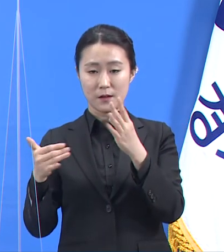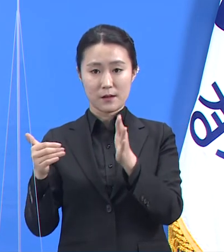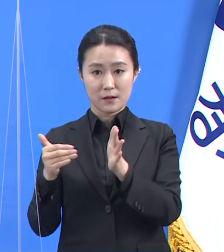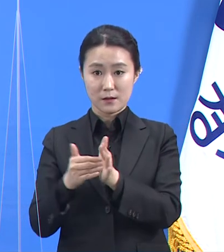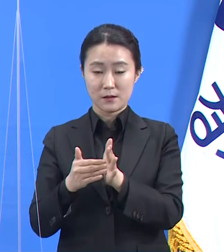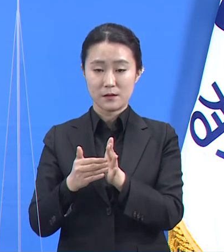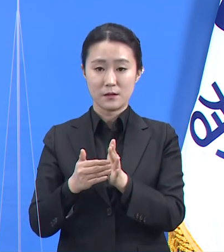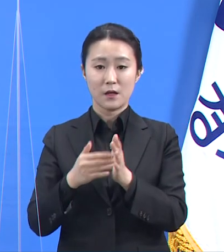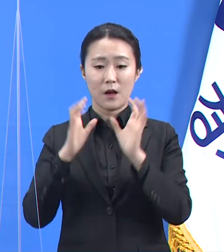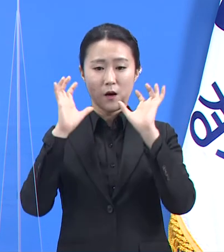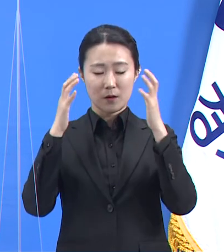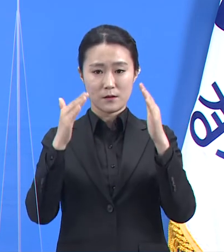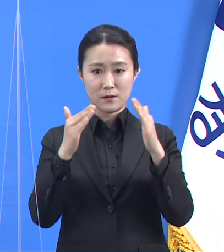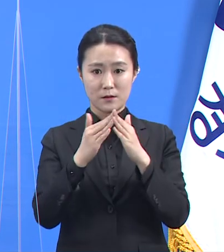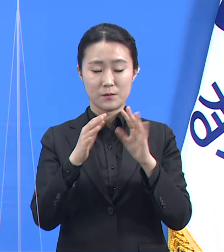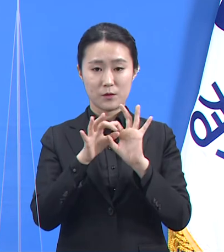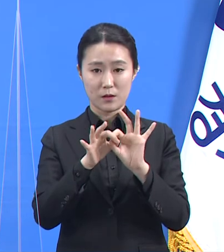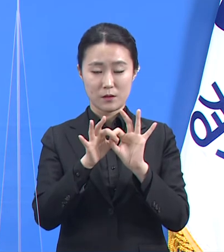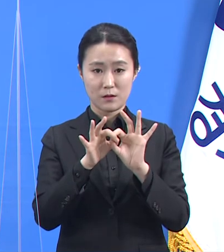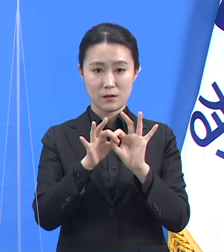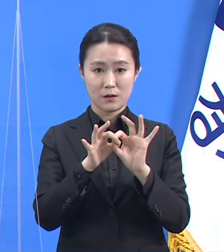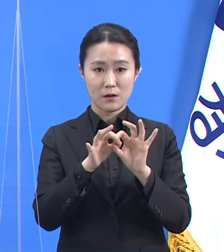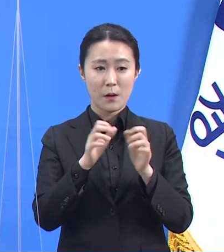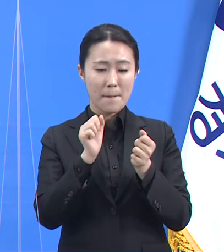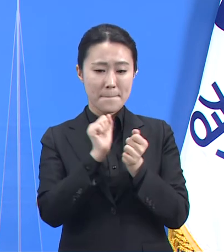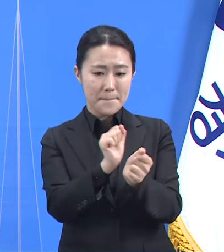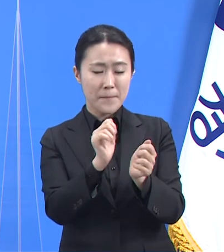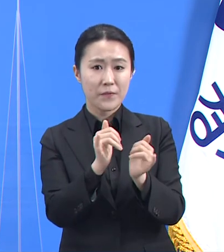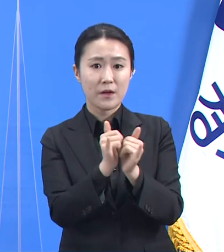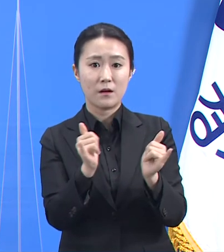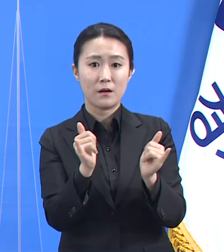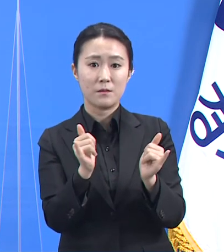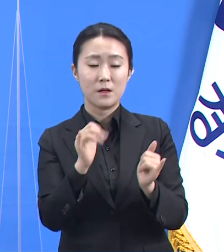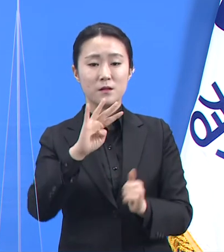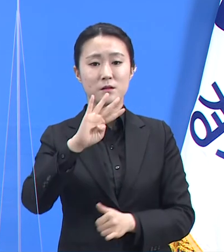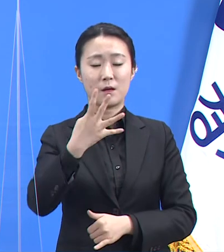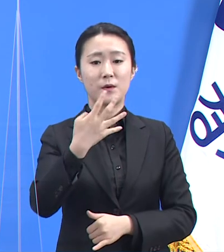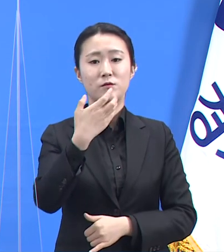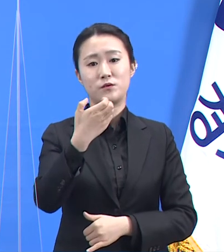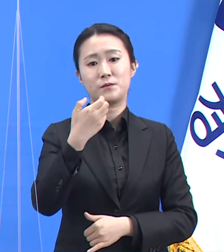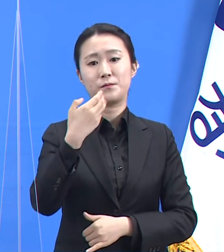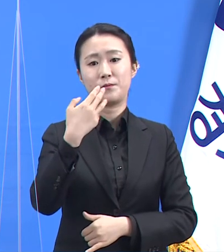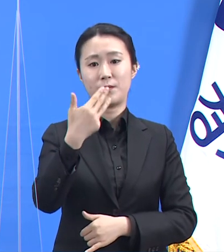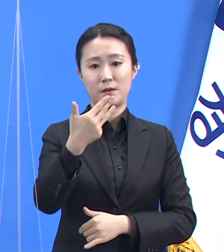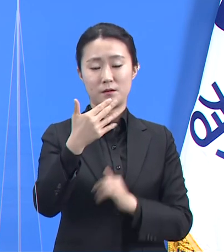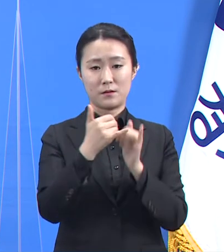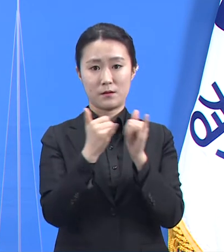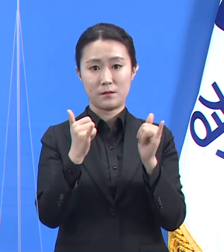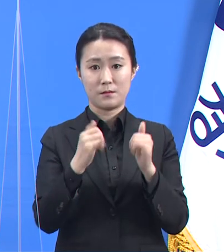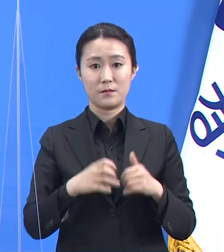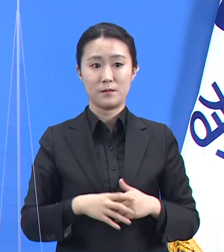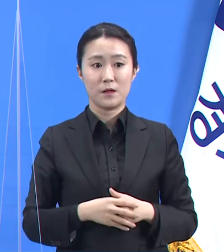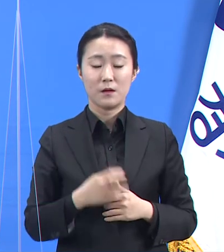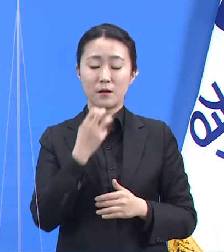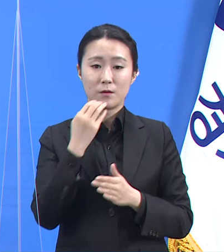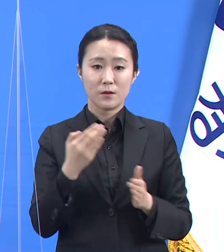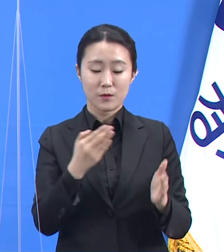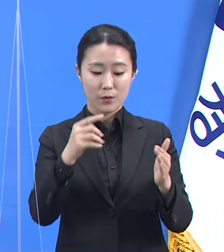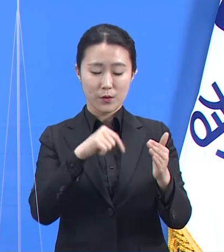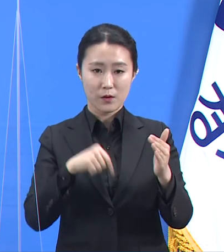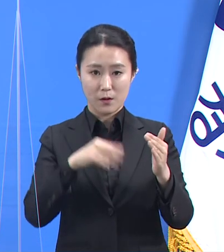관련 집단 감염의 감염자 수는 498명이라고 합니다. 도내 확진자 중